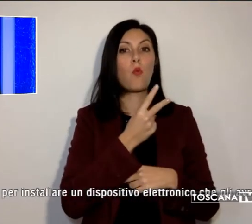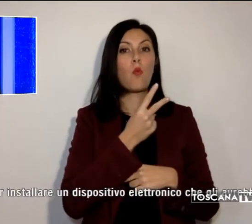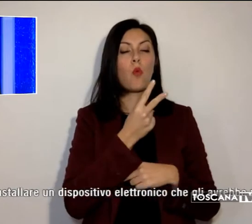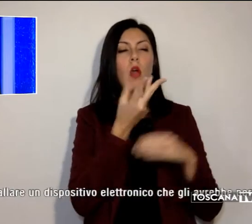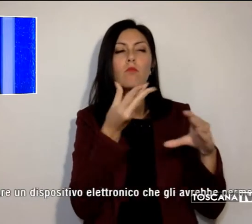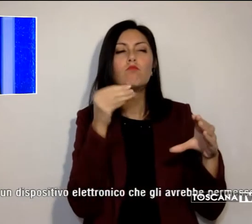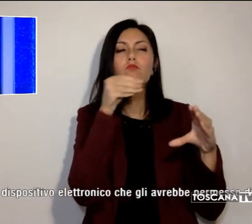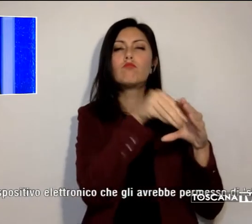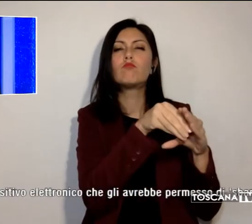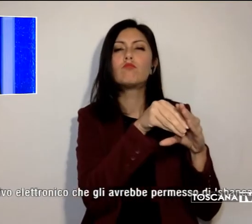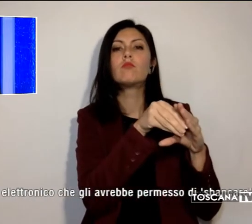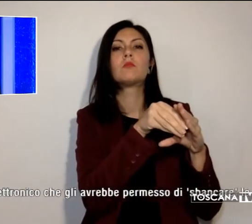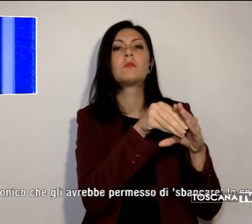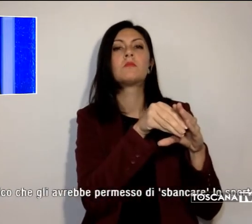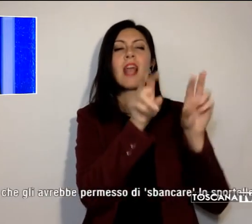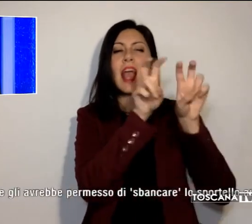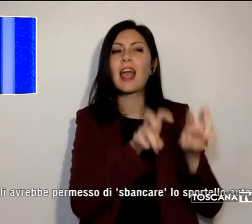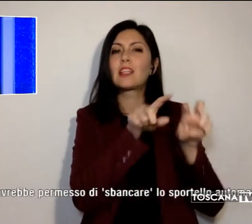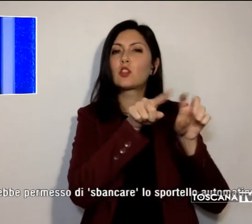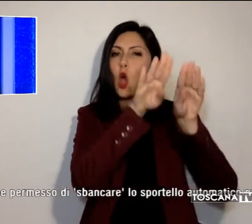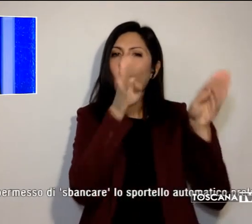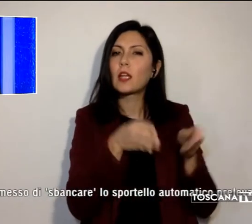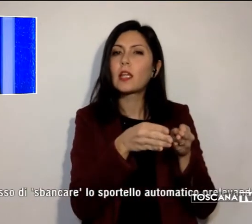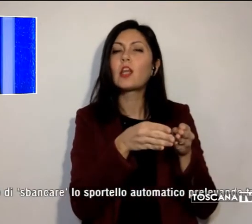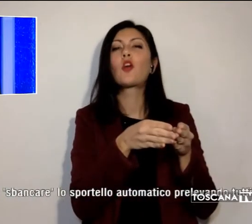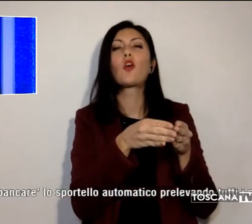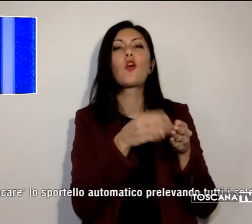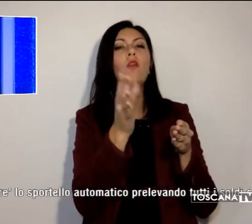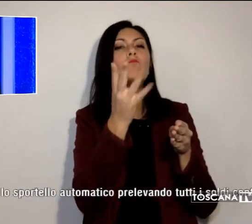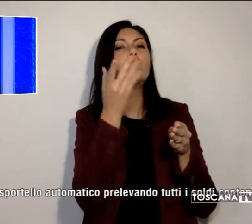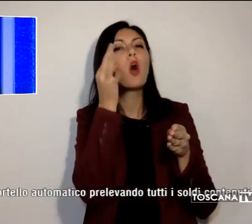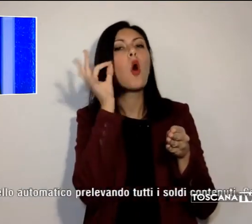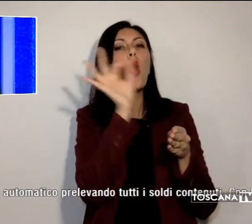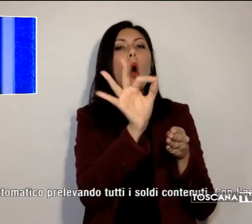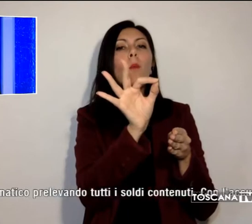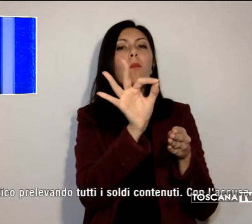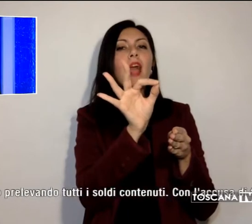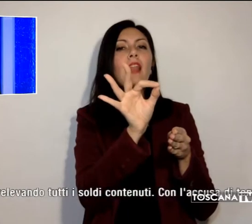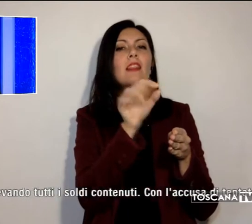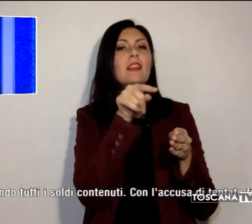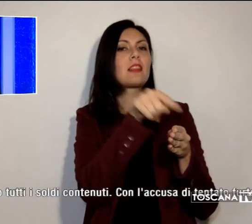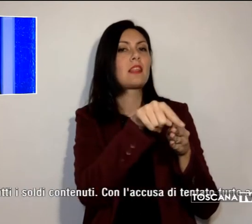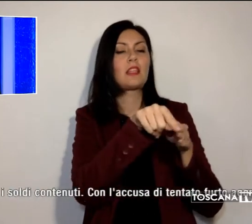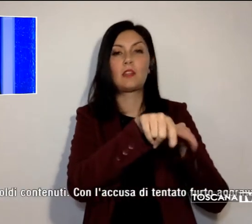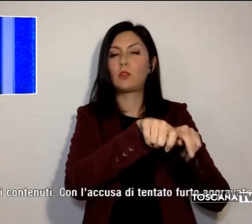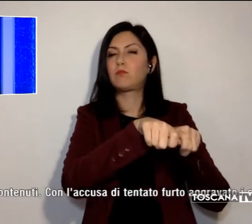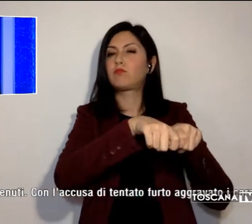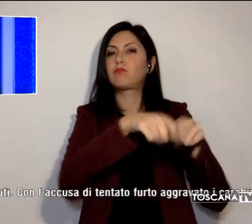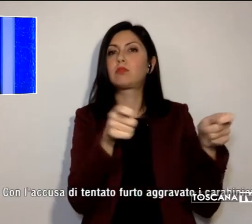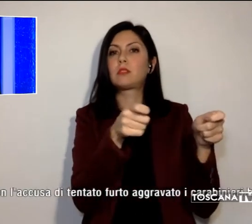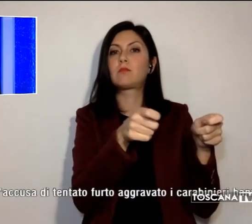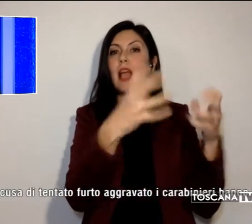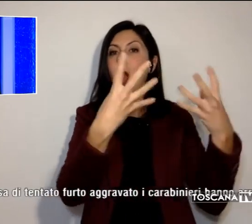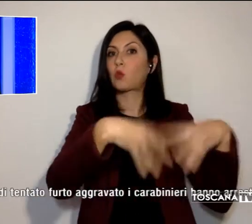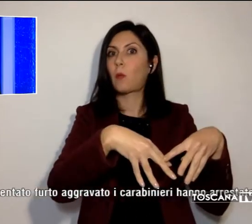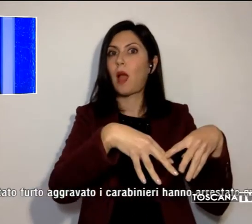elettronico che gli avrebbe permesso di sbancare lo sportello automatico, prelevando tutti i